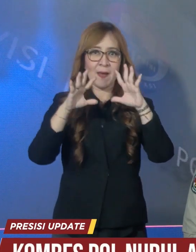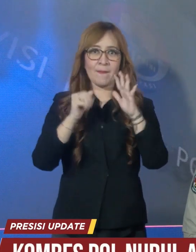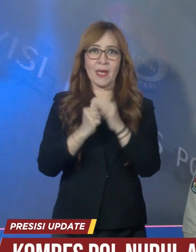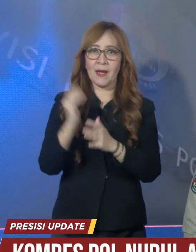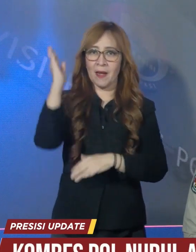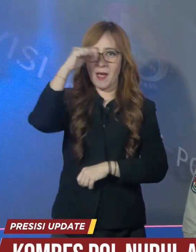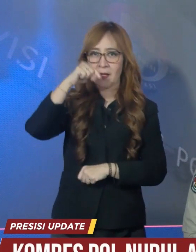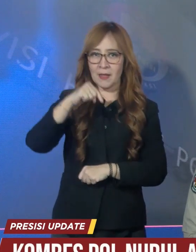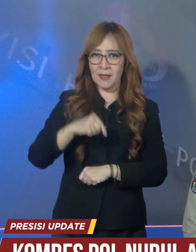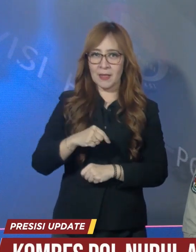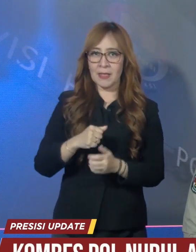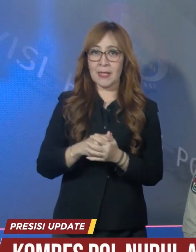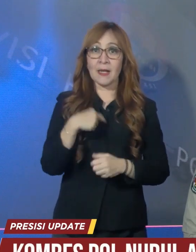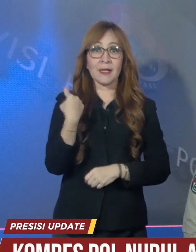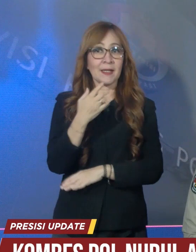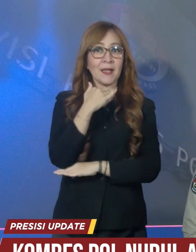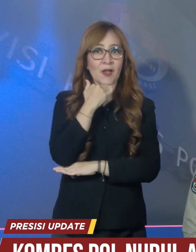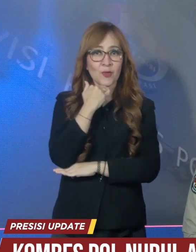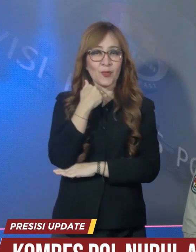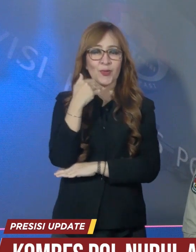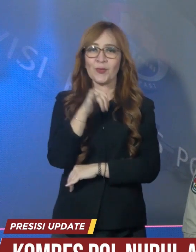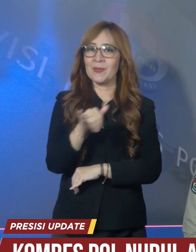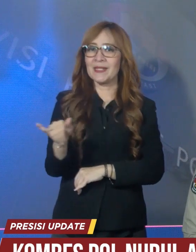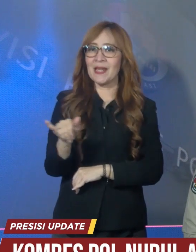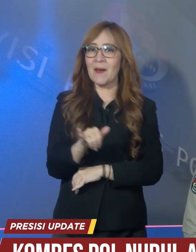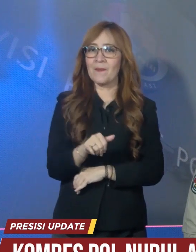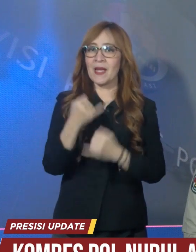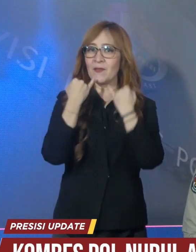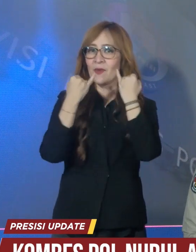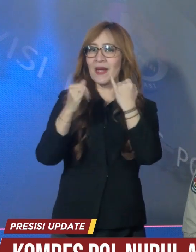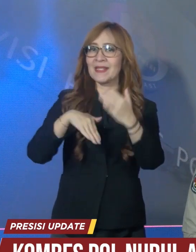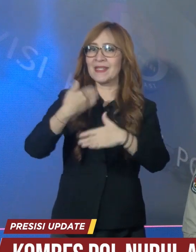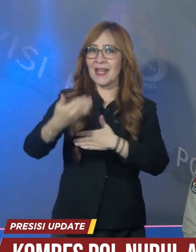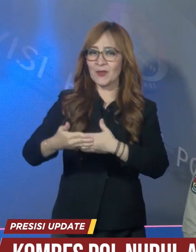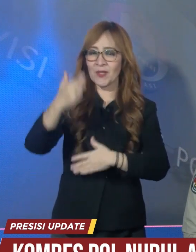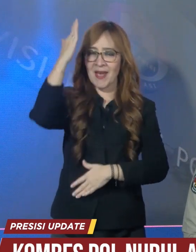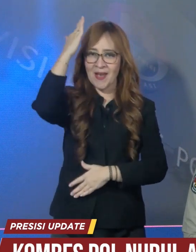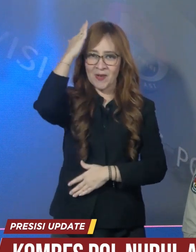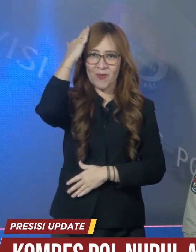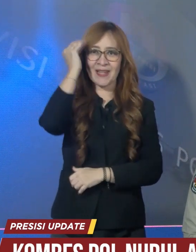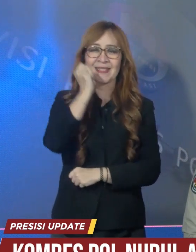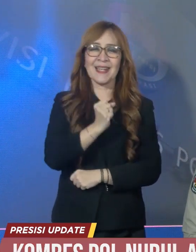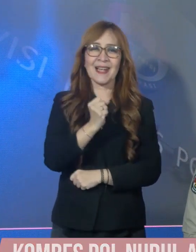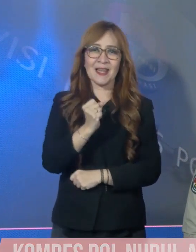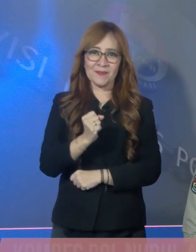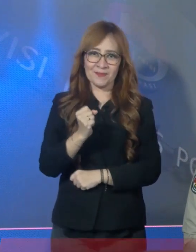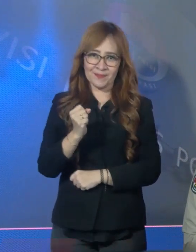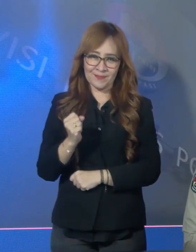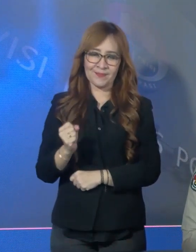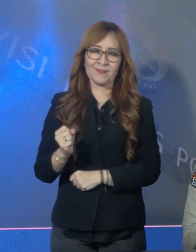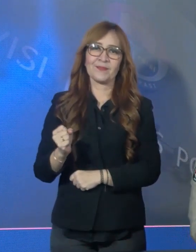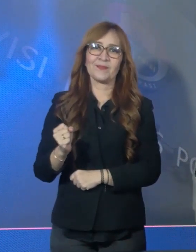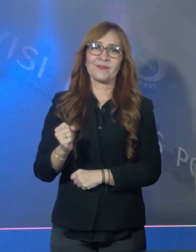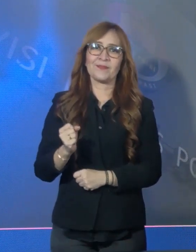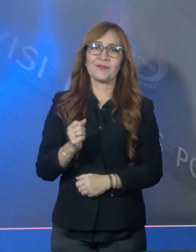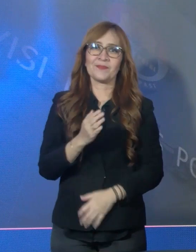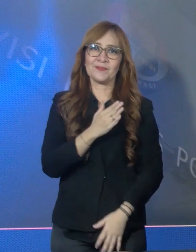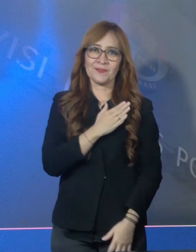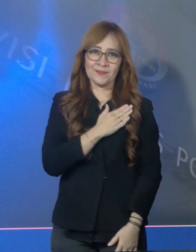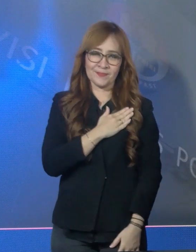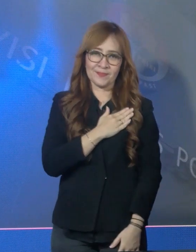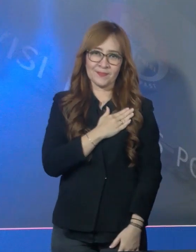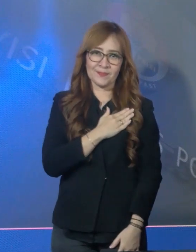sampaikan pada hari ini dan kita tunggu bersama update berikutnya. Wassalamualaikum warahmatullahi wabarakatuh.